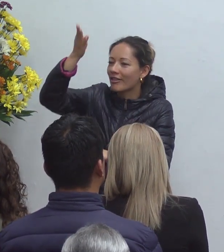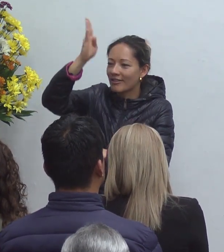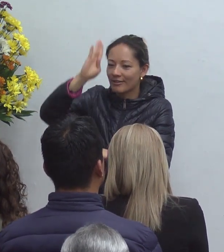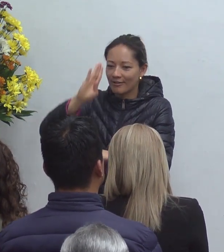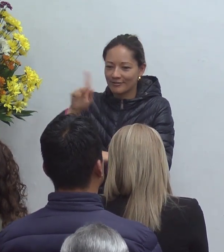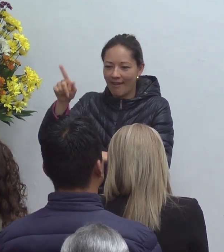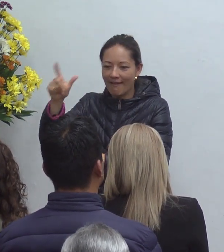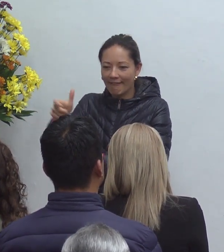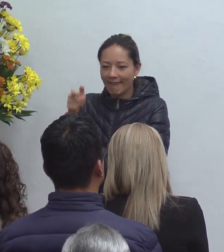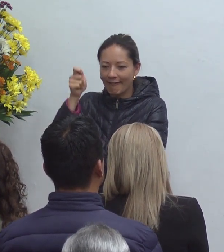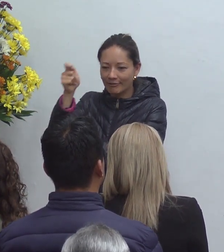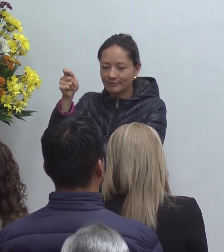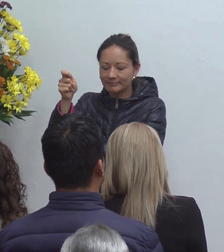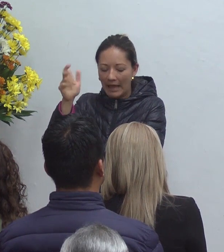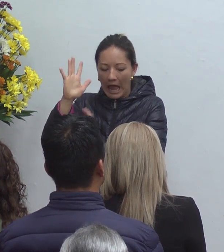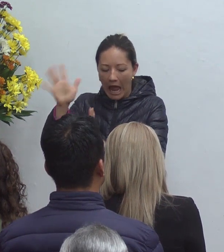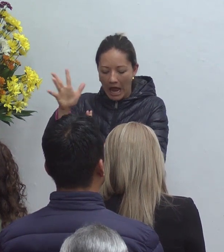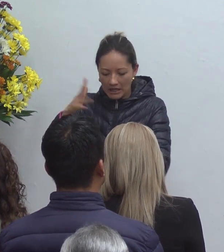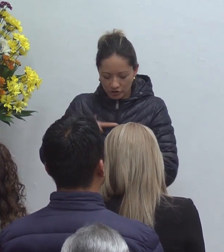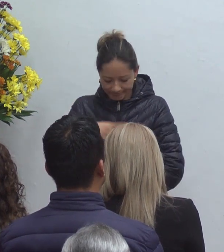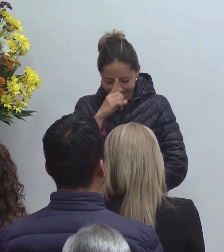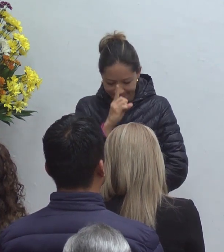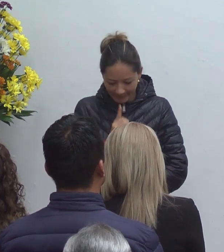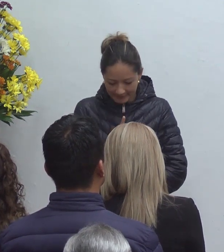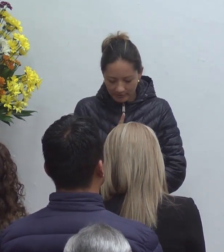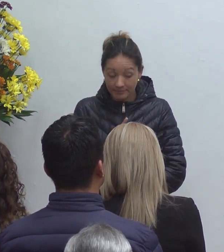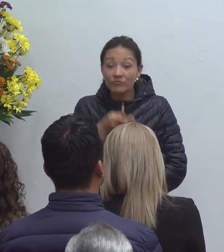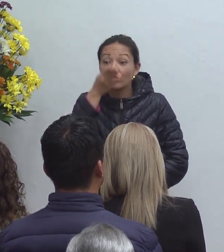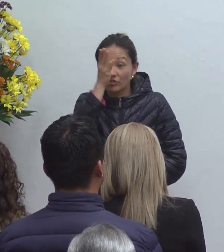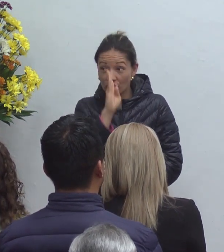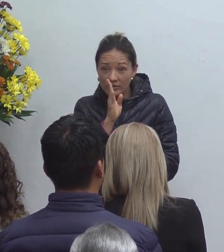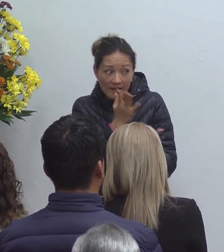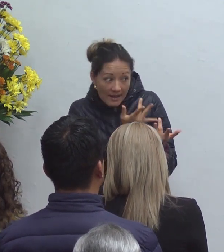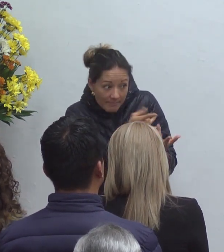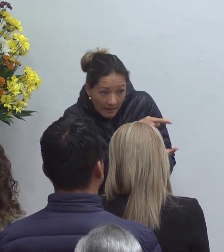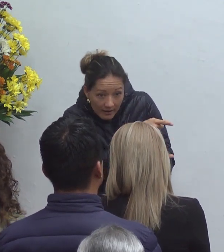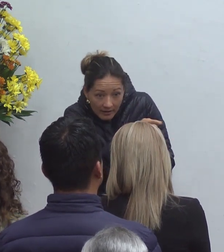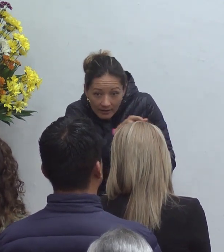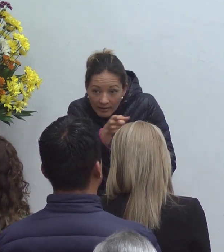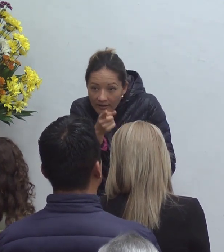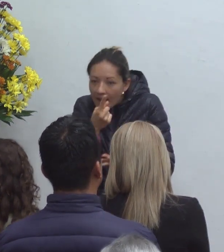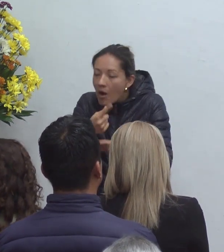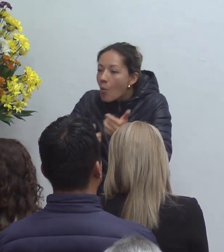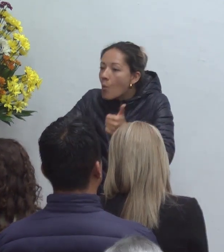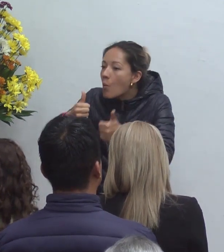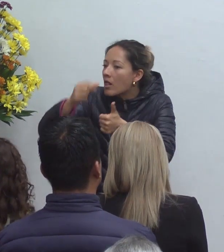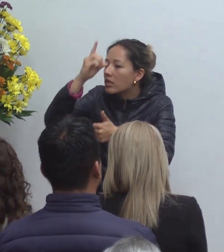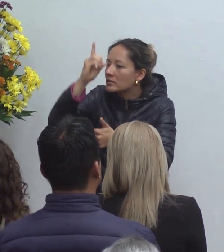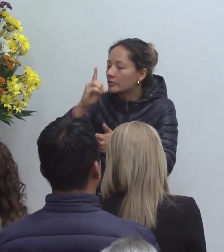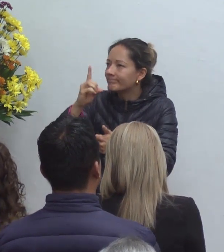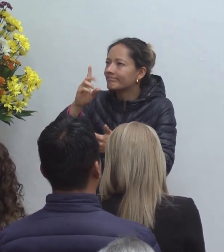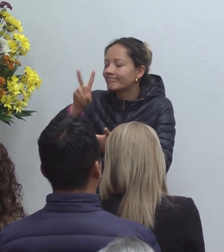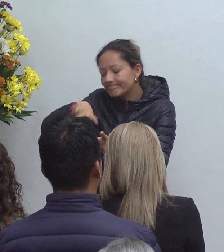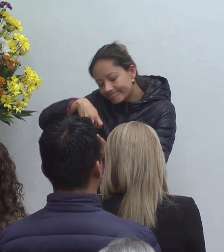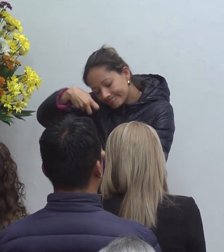esto nosotros tomemos una decisión lo que dios está esperando es que nosotros nos arrodillemos ante él que es arrodillarse ante él